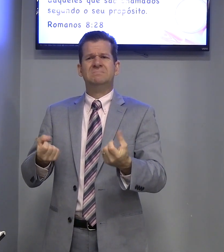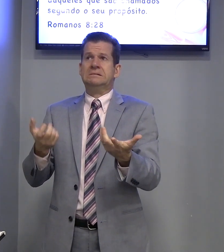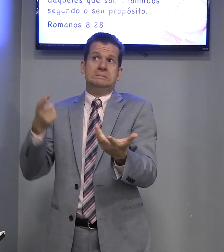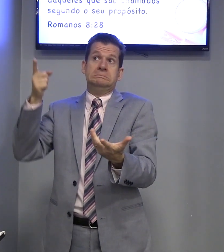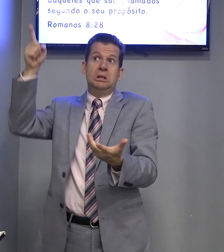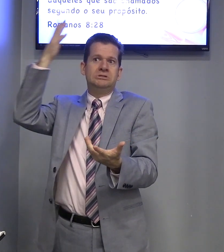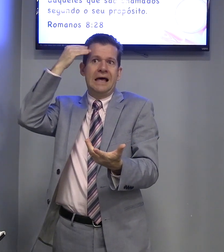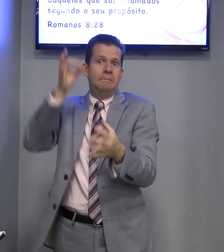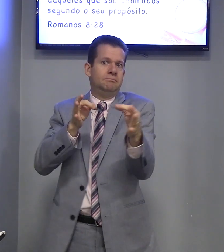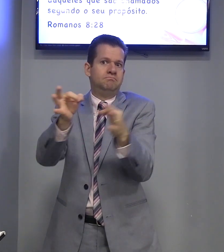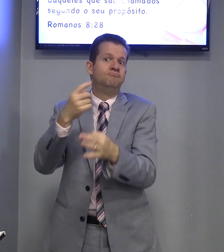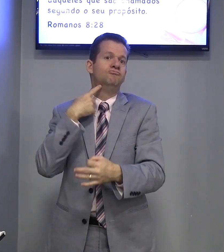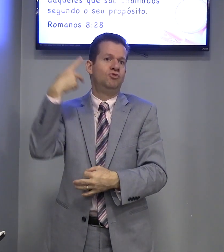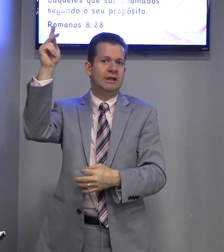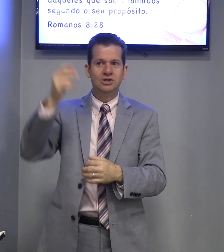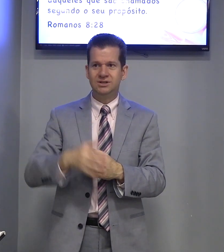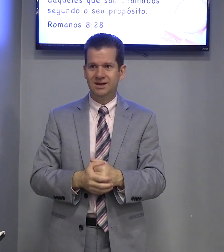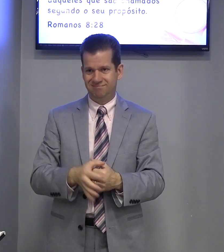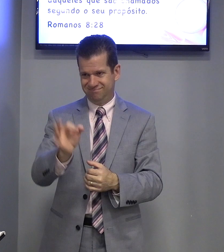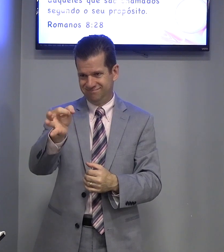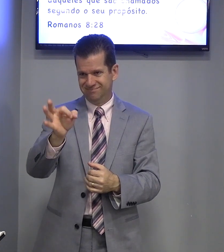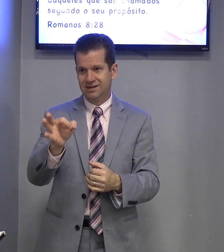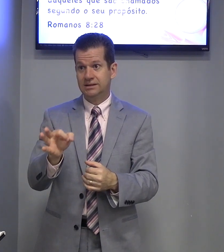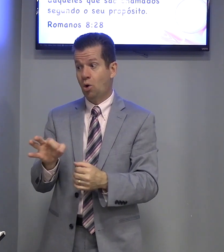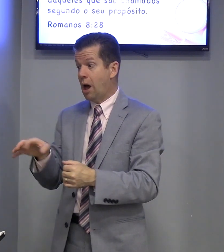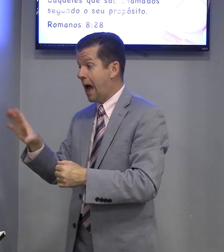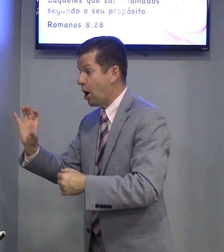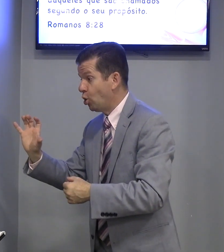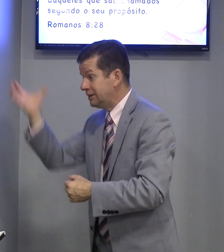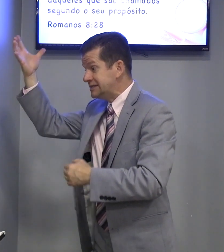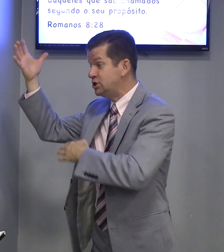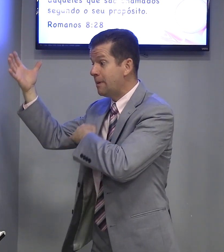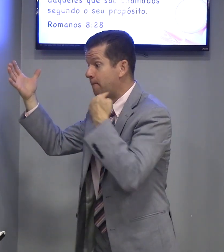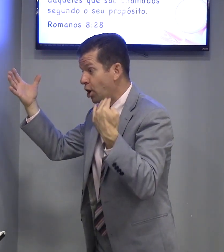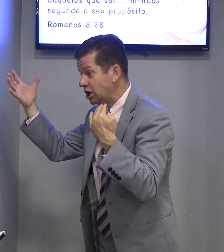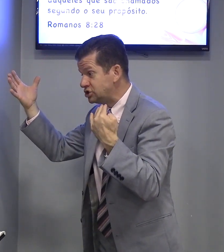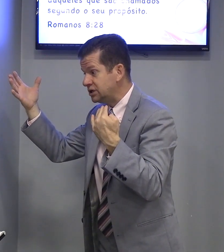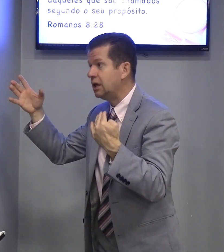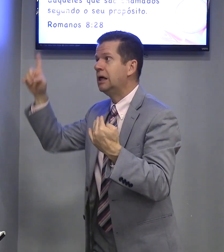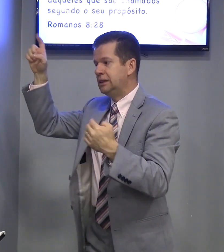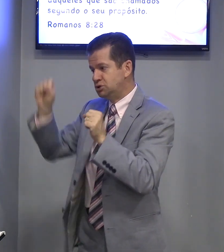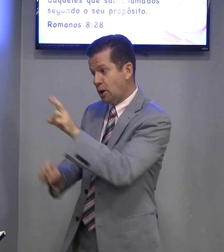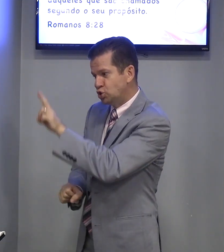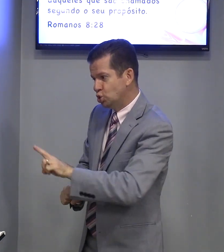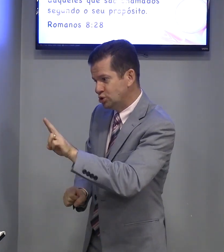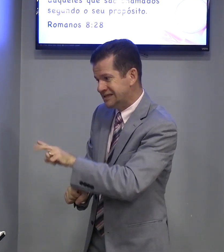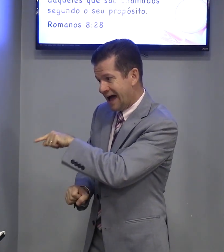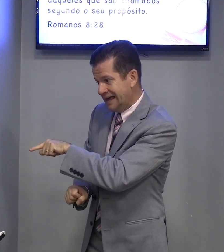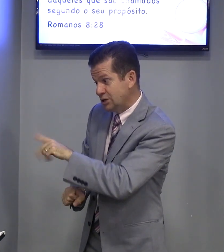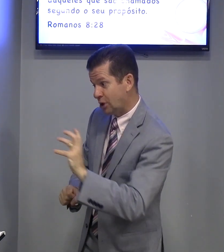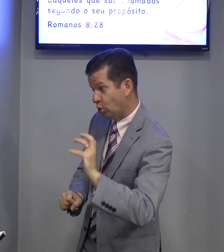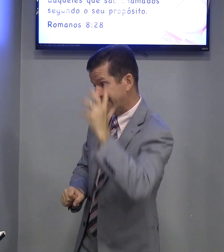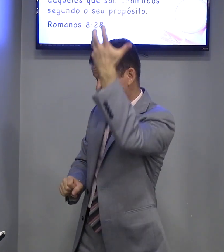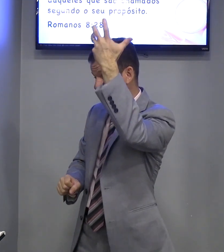Deus sabe a vontade dele. Então, aconteceu uma morte, Deus pode usar isso, aconteceu,